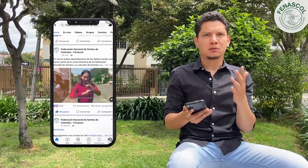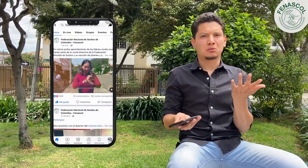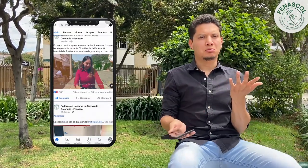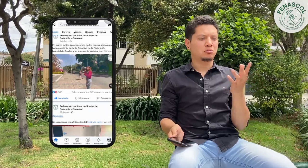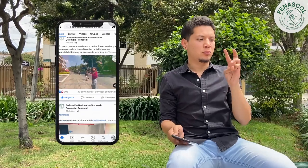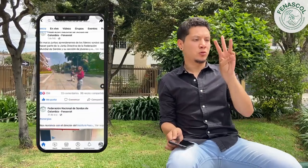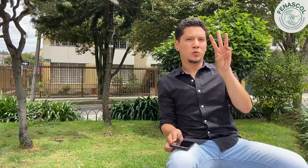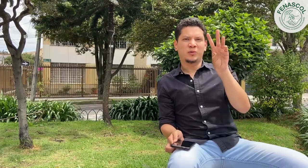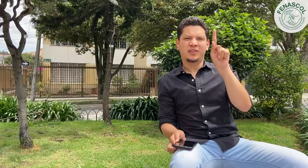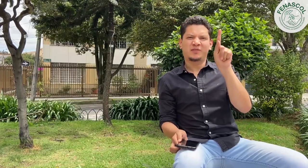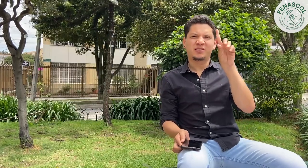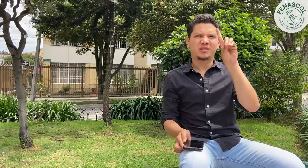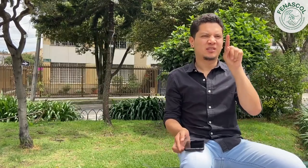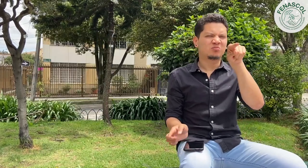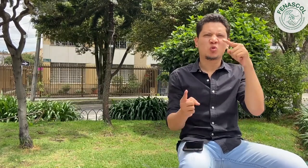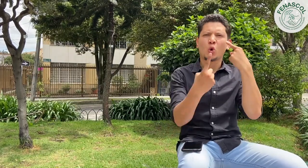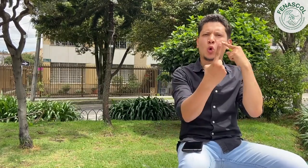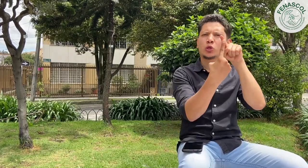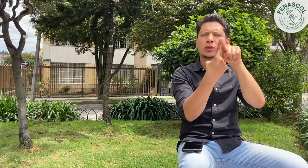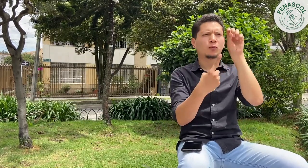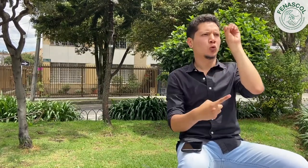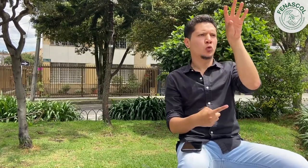¿Cuál es el objetivo de la conferencia de la WFD?